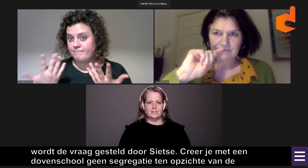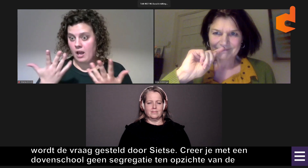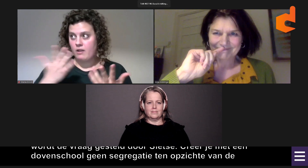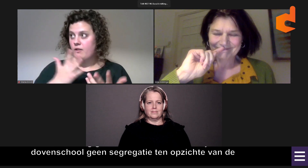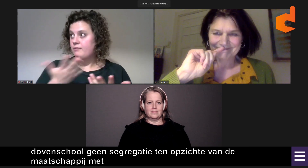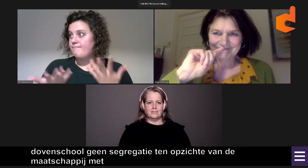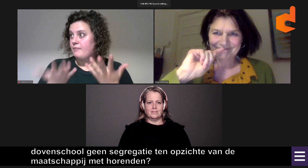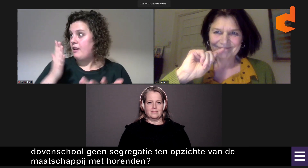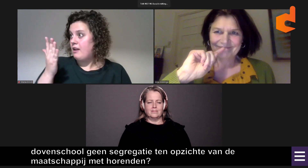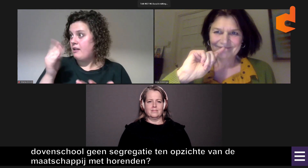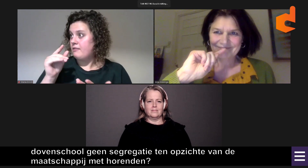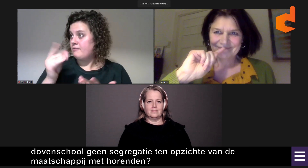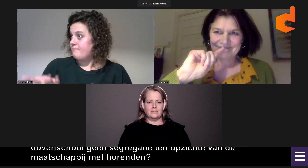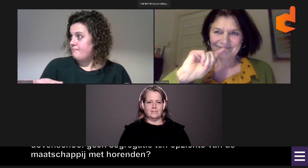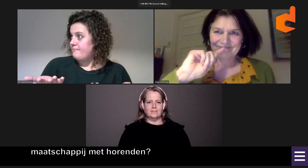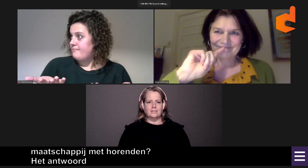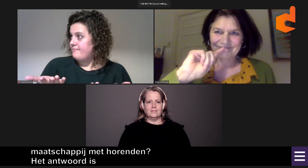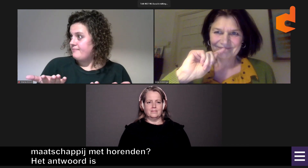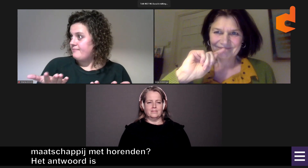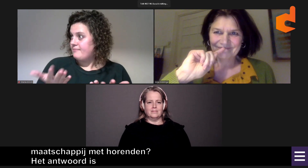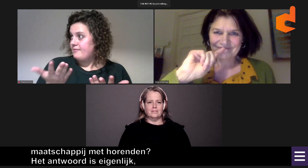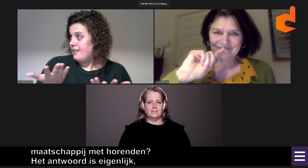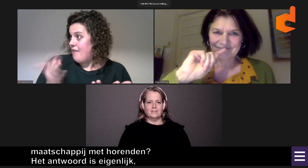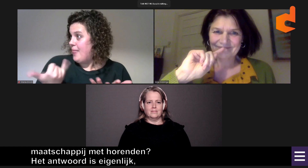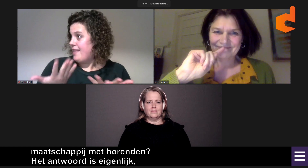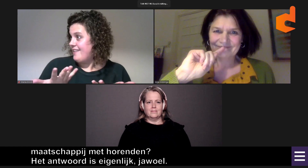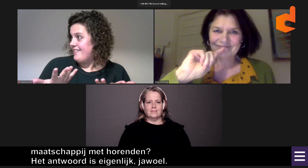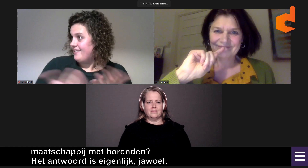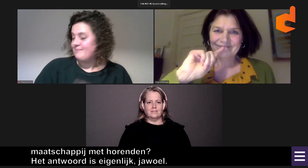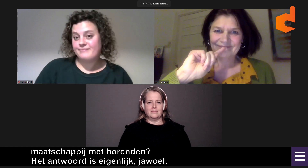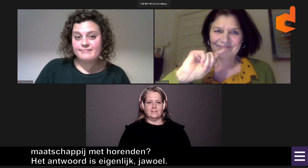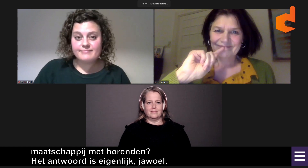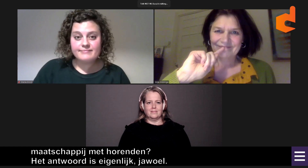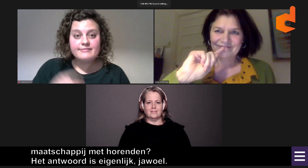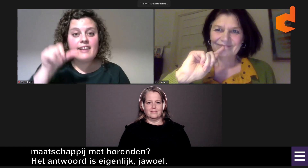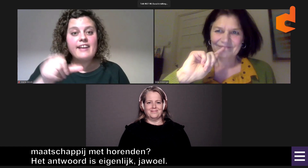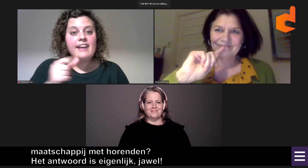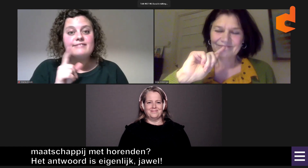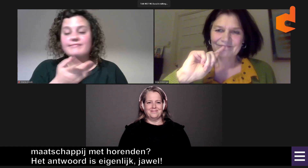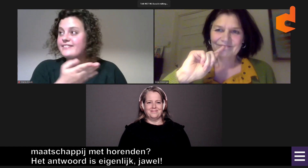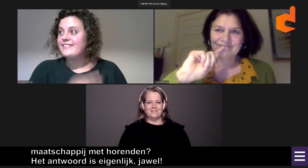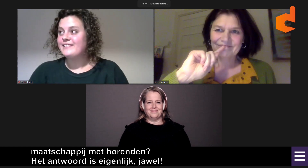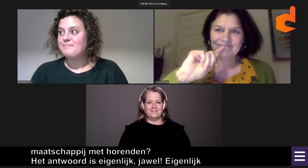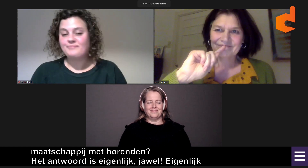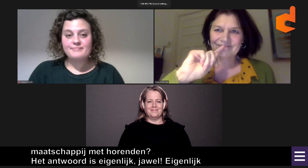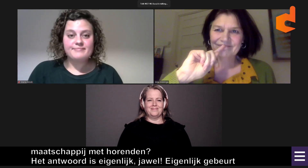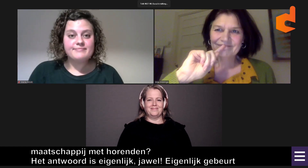Ja, het antwoord op je vraag is eigenlijk wel segregatie. Ja, Ja, gebeurt dat wel.